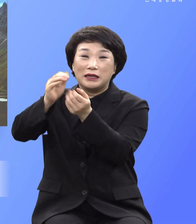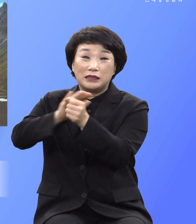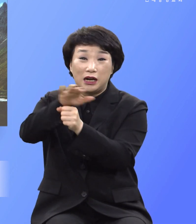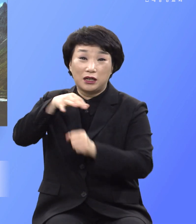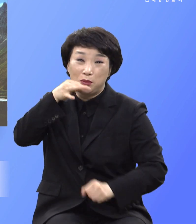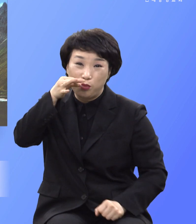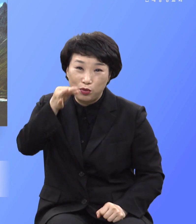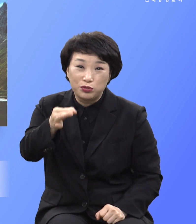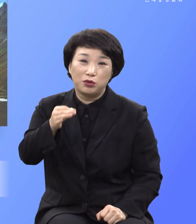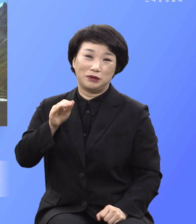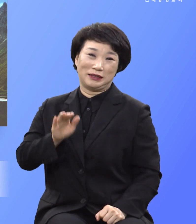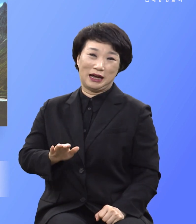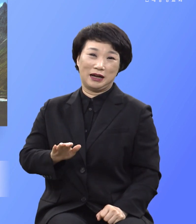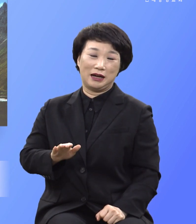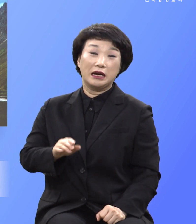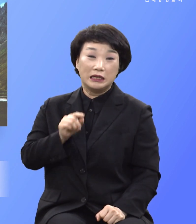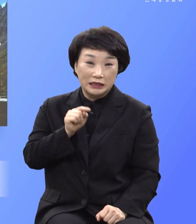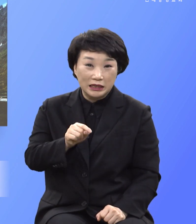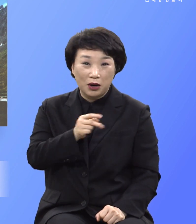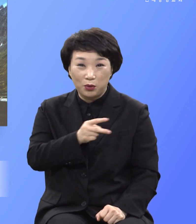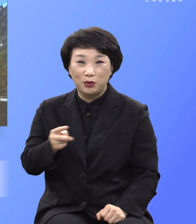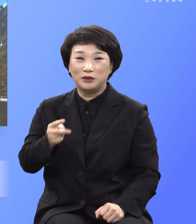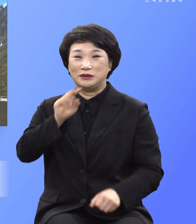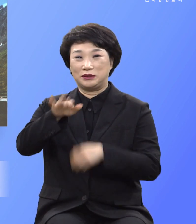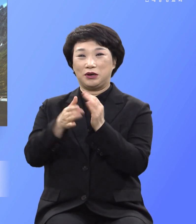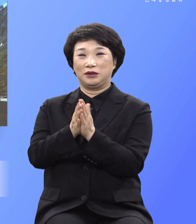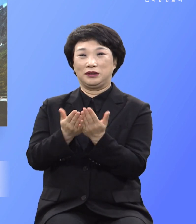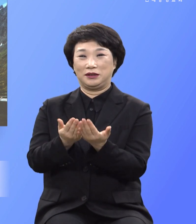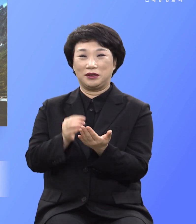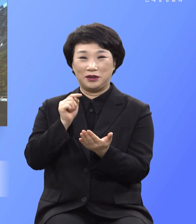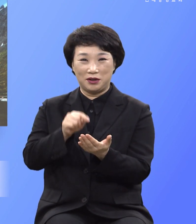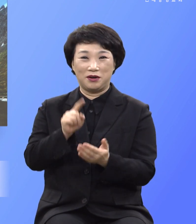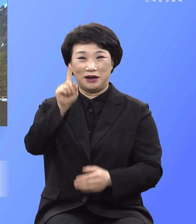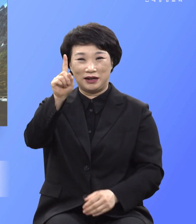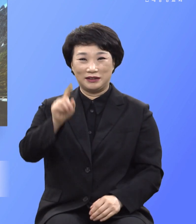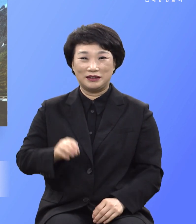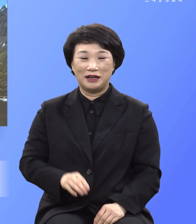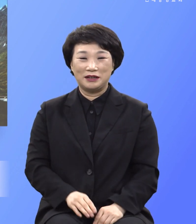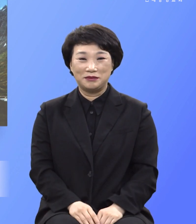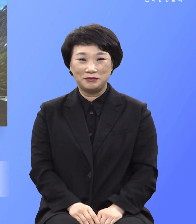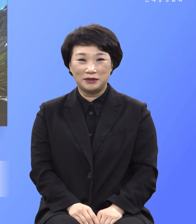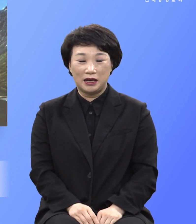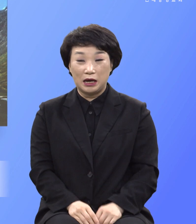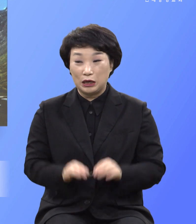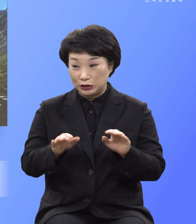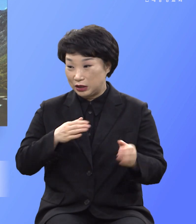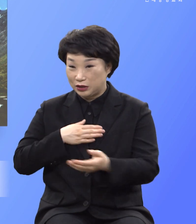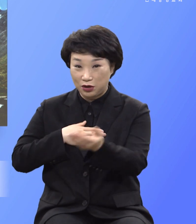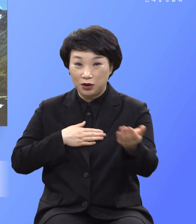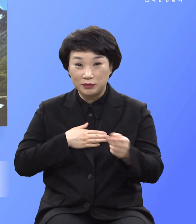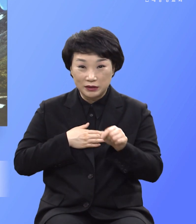목소리가 바로 성경입니다 근데 여러분 이 목소리를